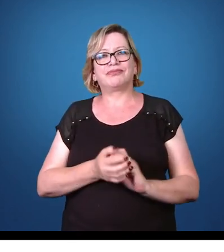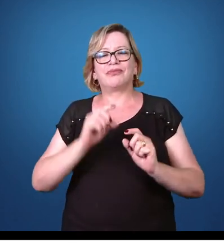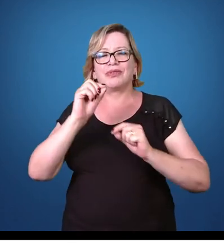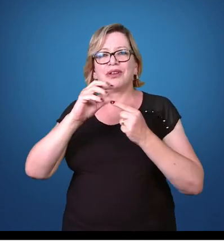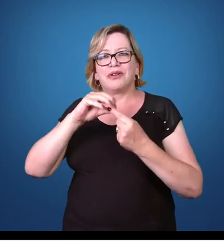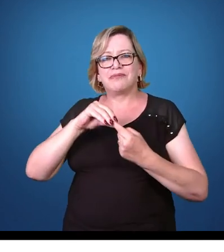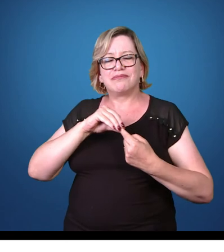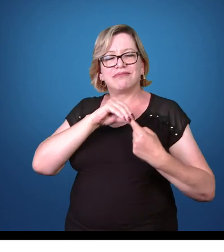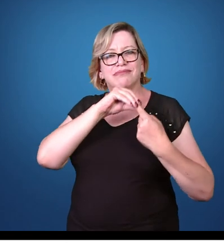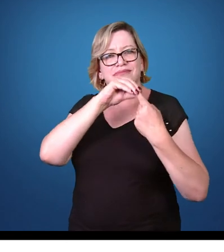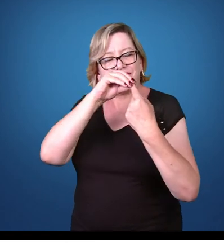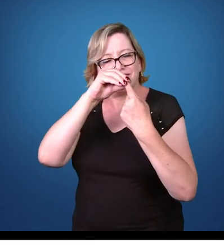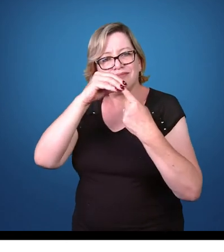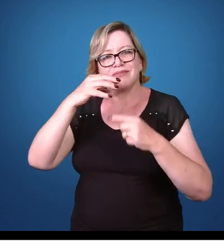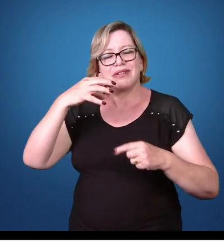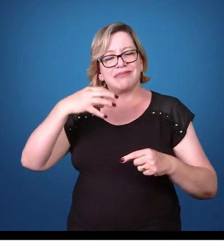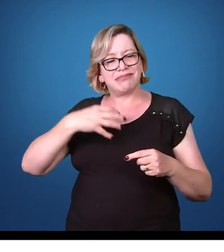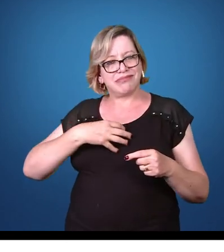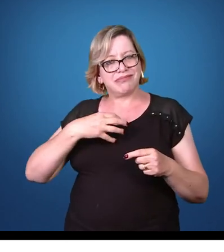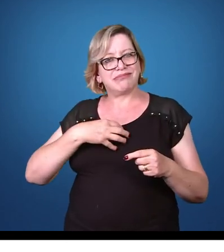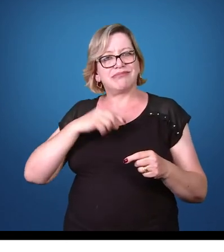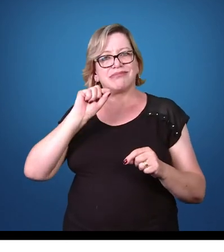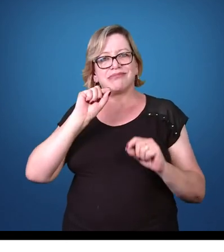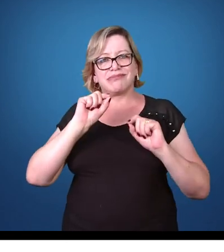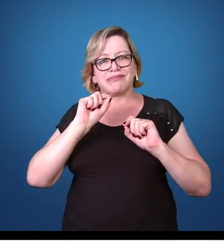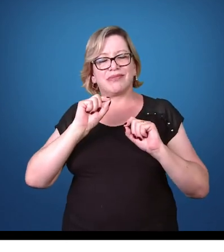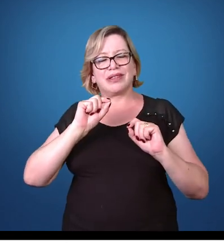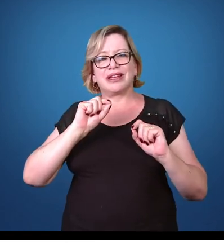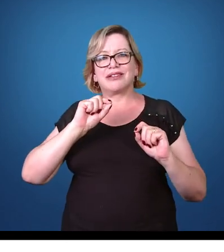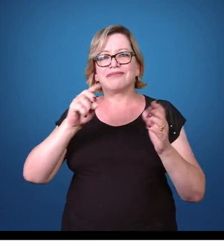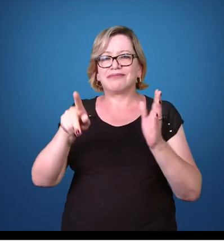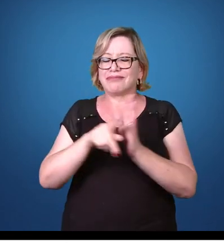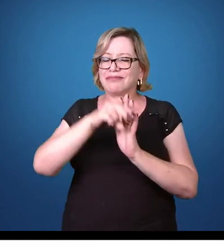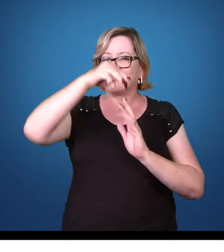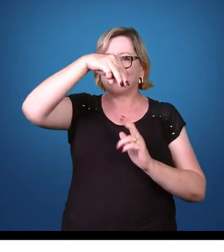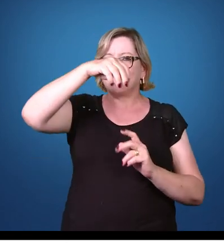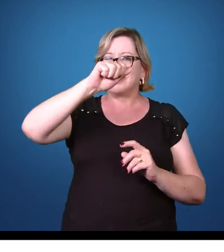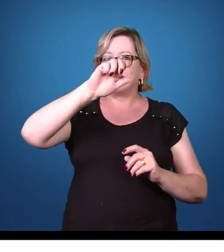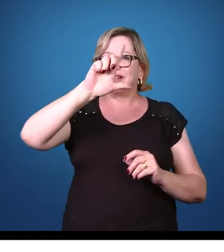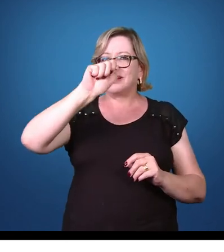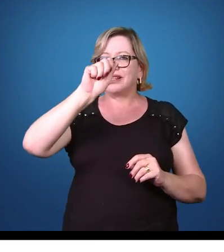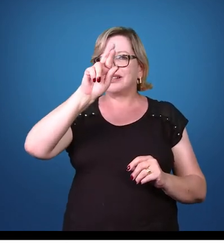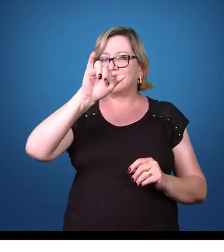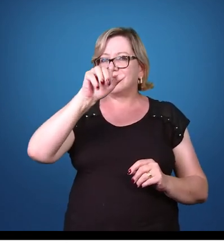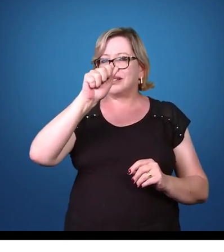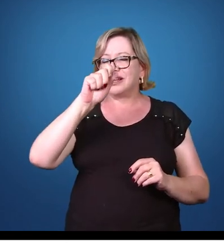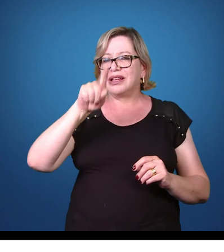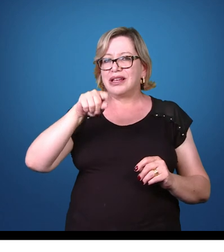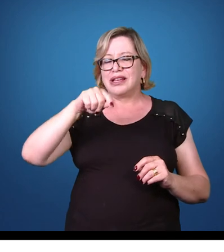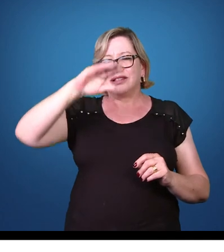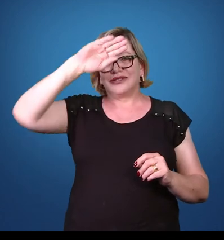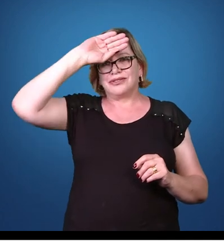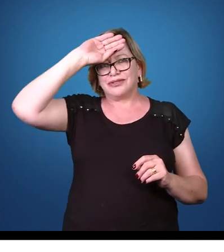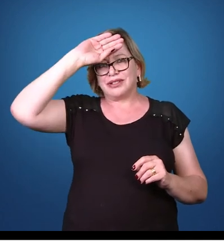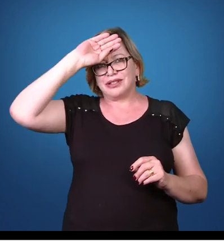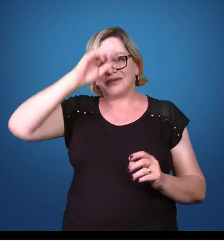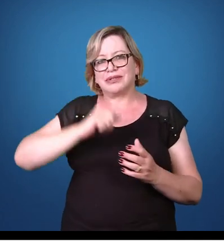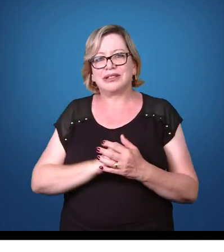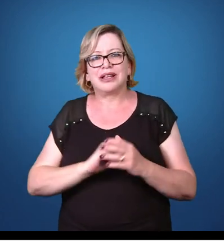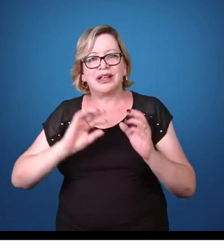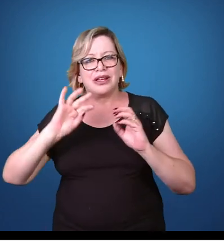principal sintoma que eu falei da malária são as febres altas e essas febres elas têm